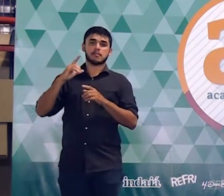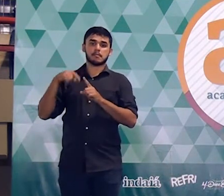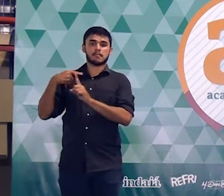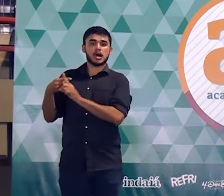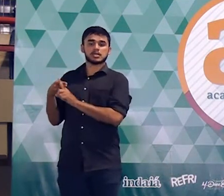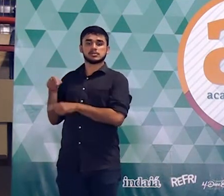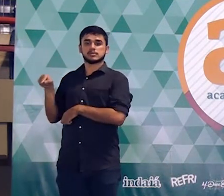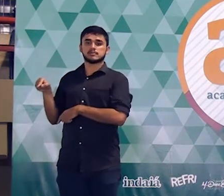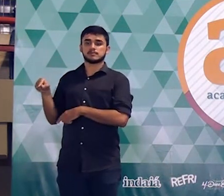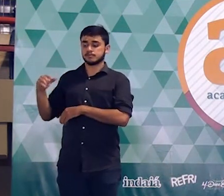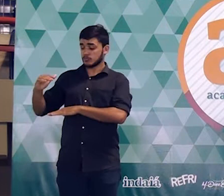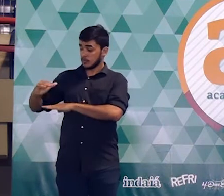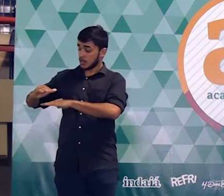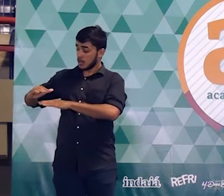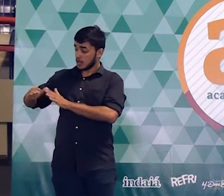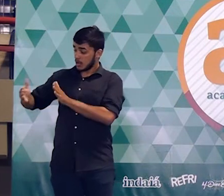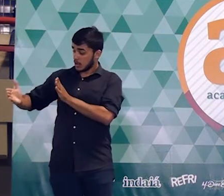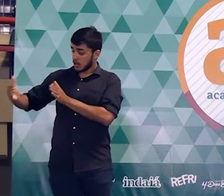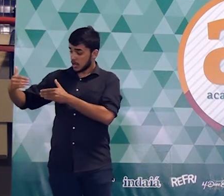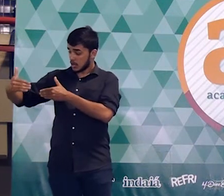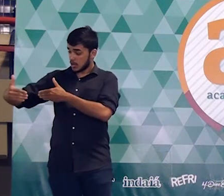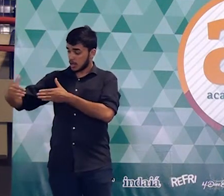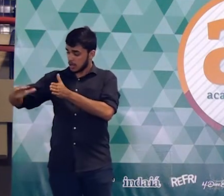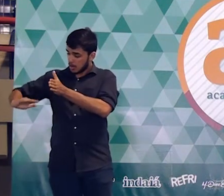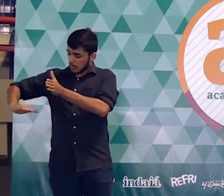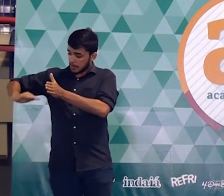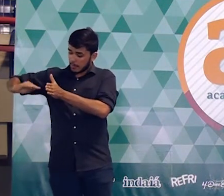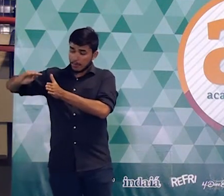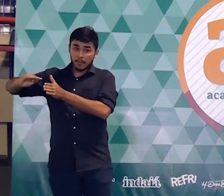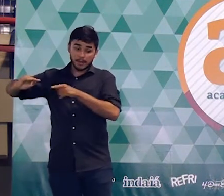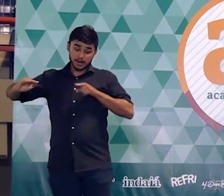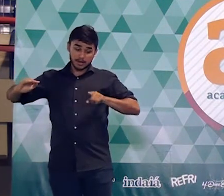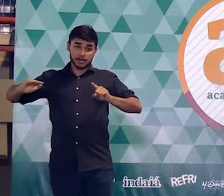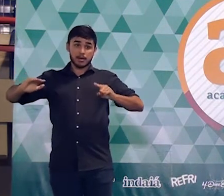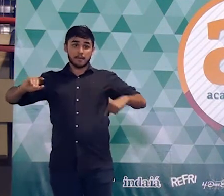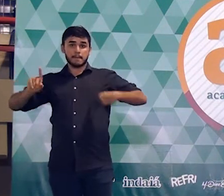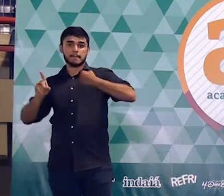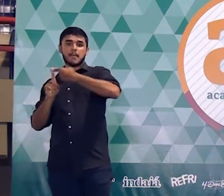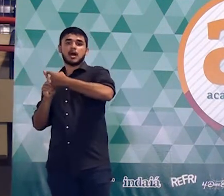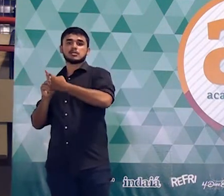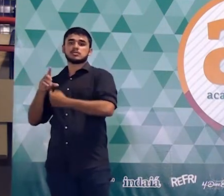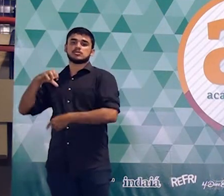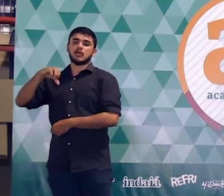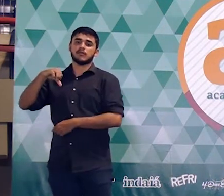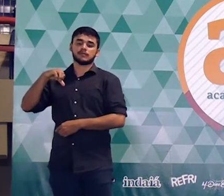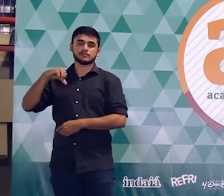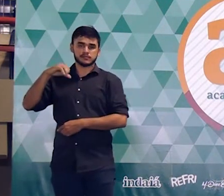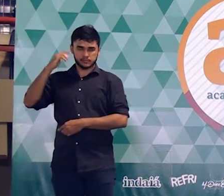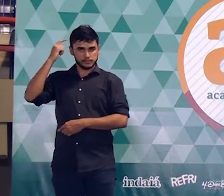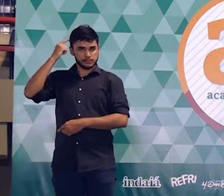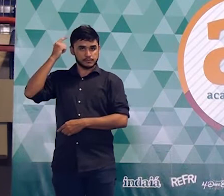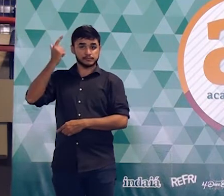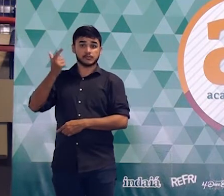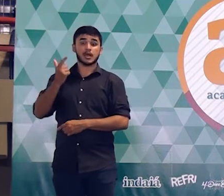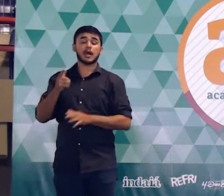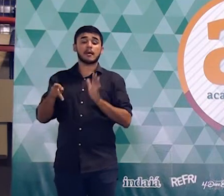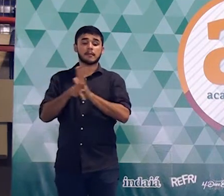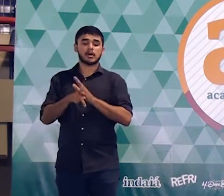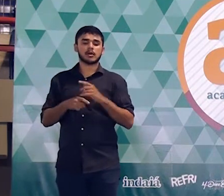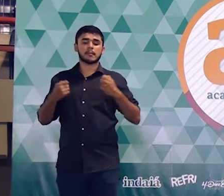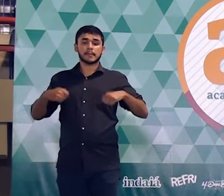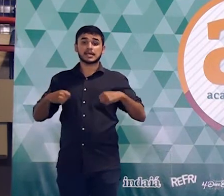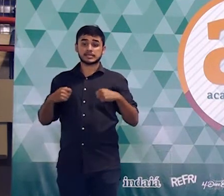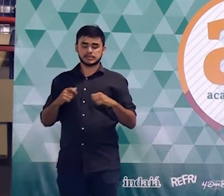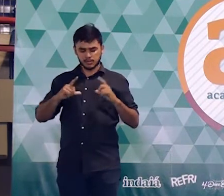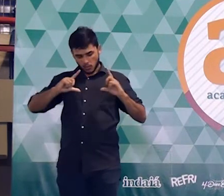Para conseguir cobrir a mesma área. Mas assim, eu já sabia que a quantidade de peças necessariamente tem que